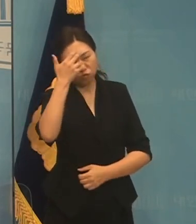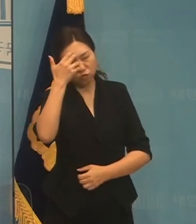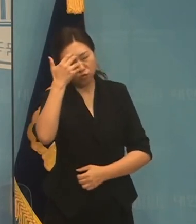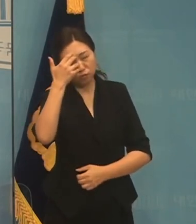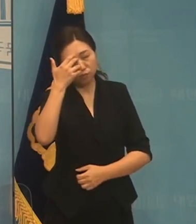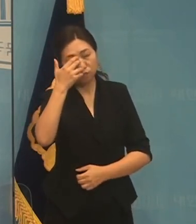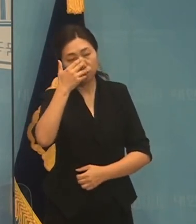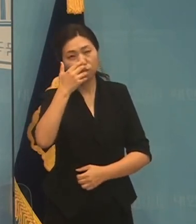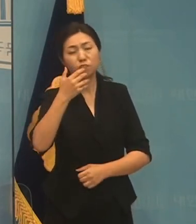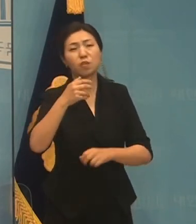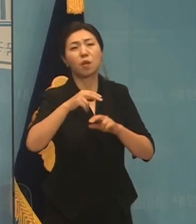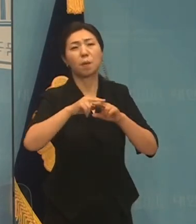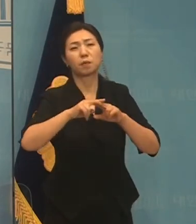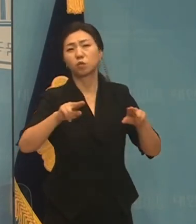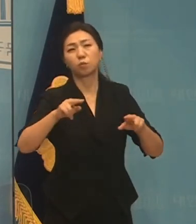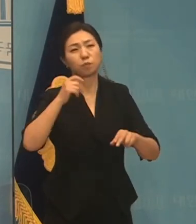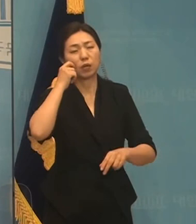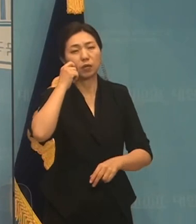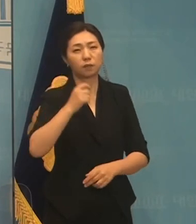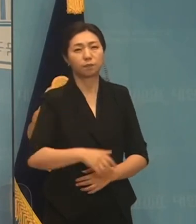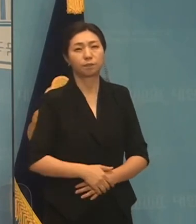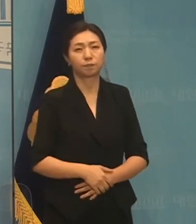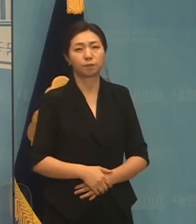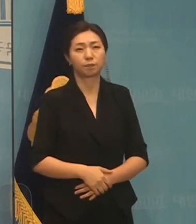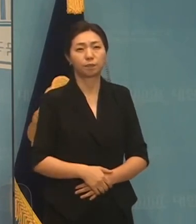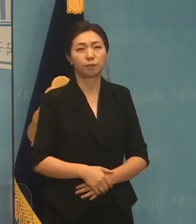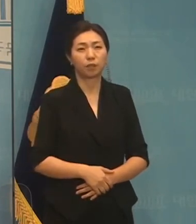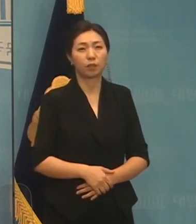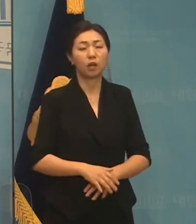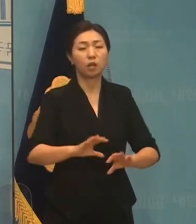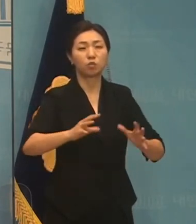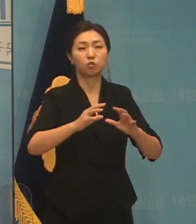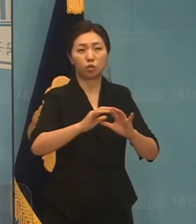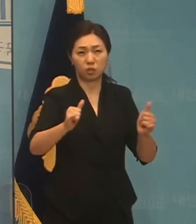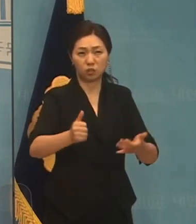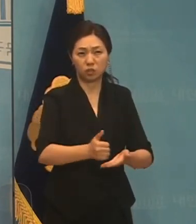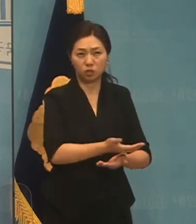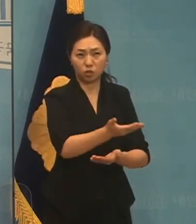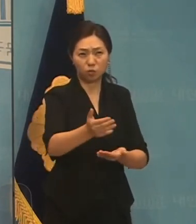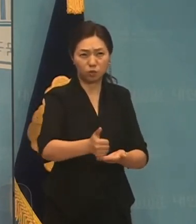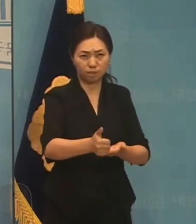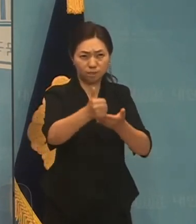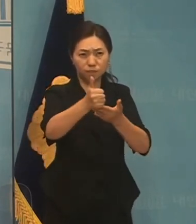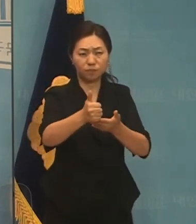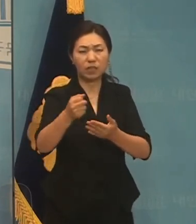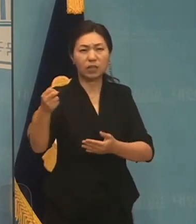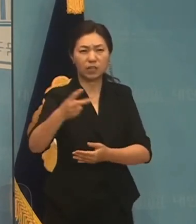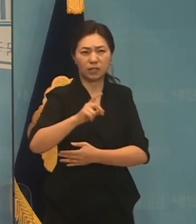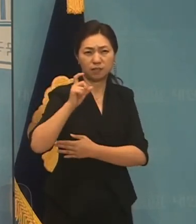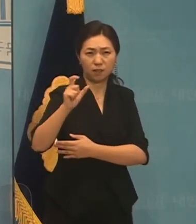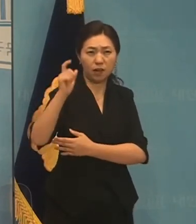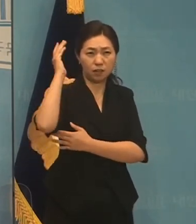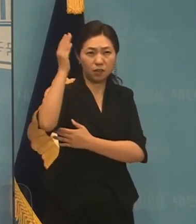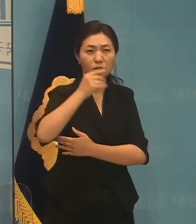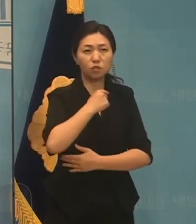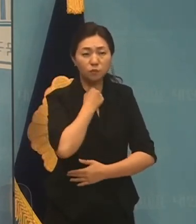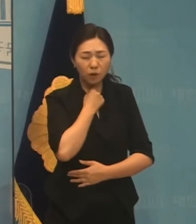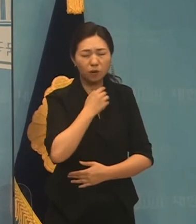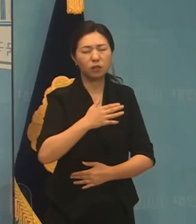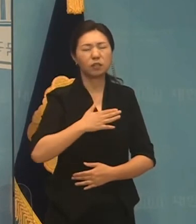존경하는 국민 여러분, 다시 한번 힘주어 말씀드리겠습니다. 저에게는